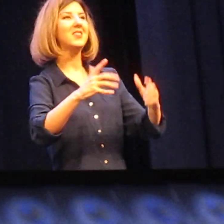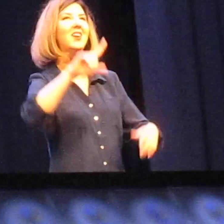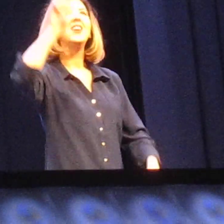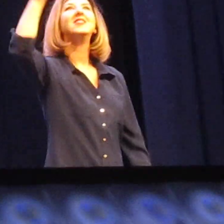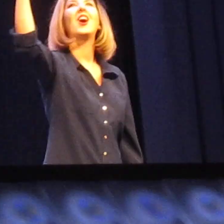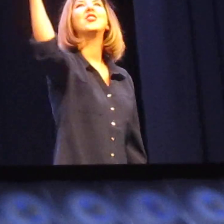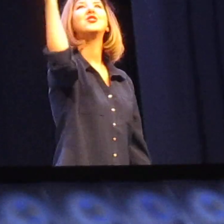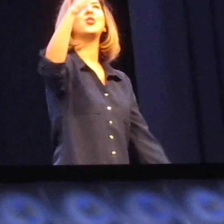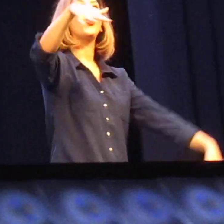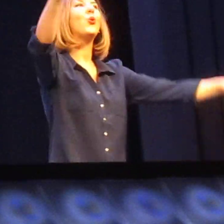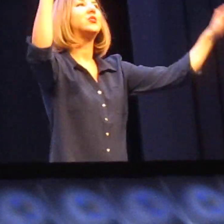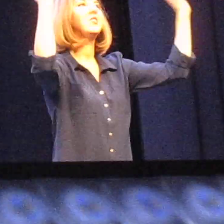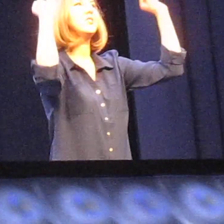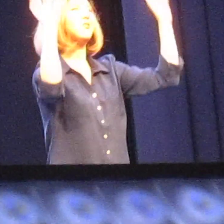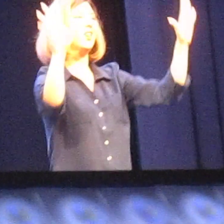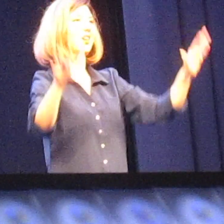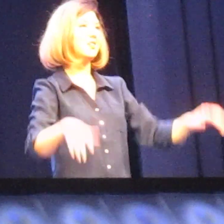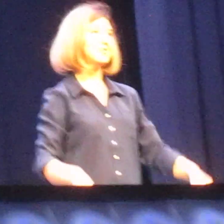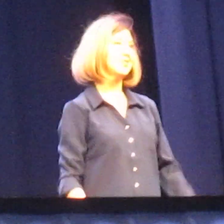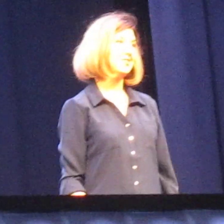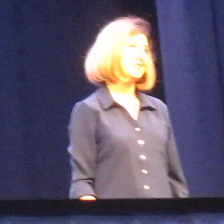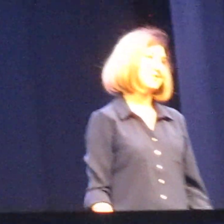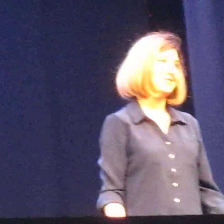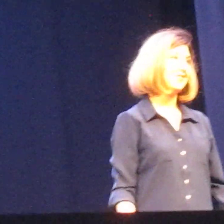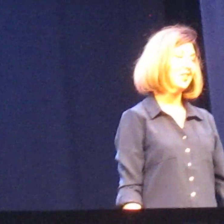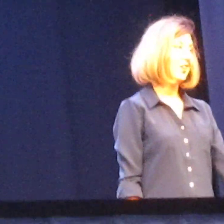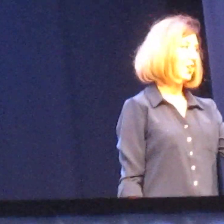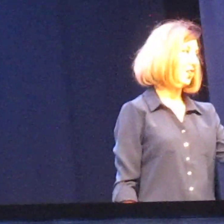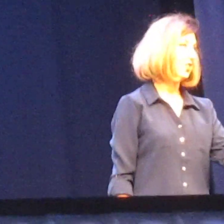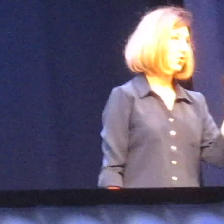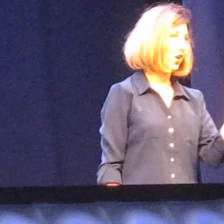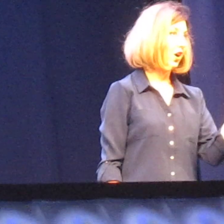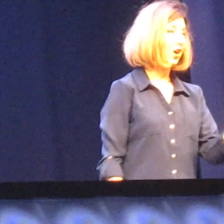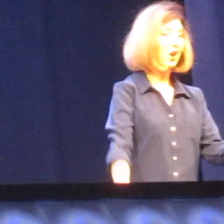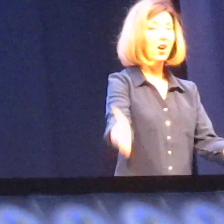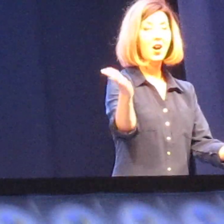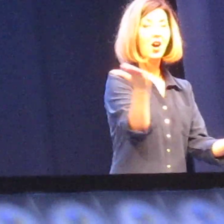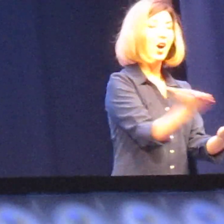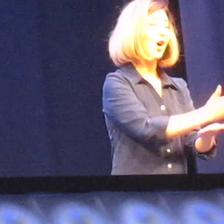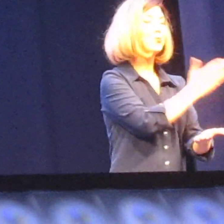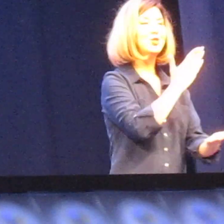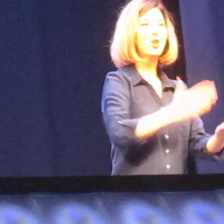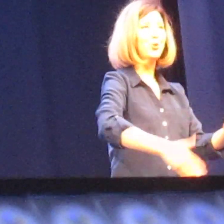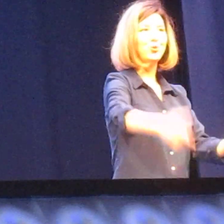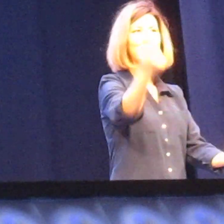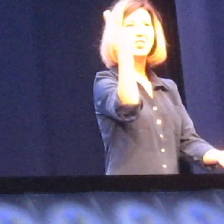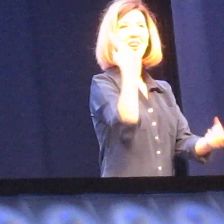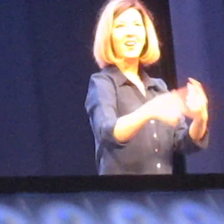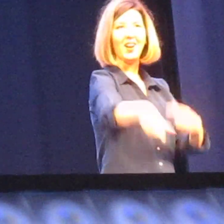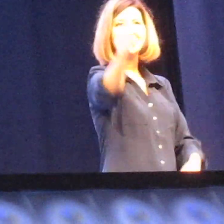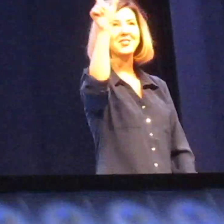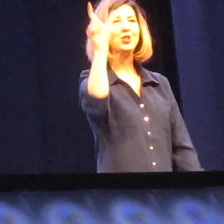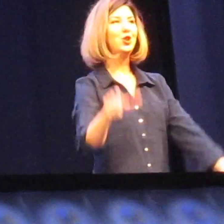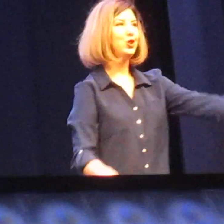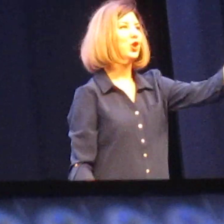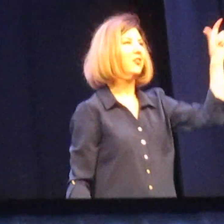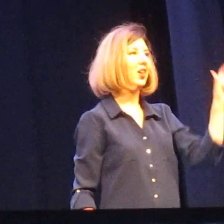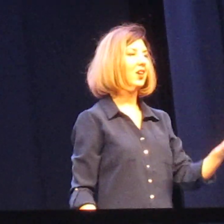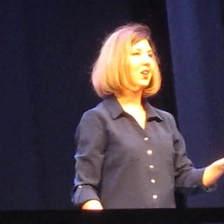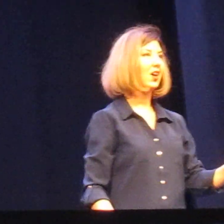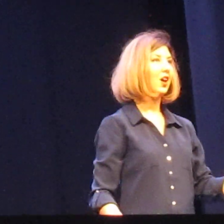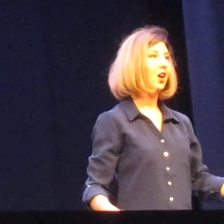мир за солнце свет. Два. Абсолютно разных